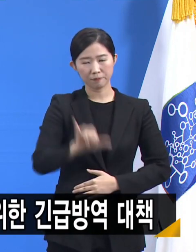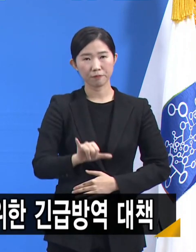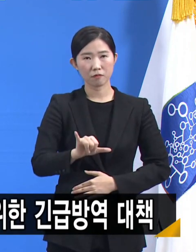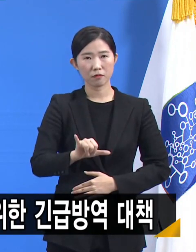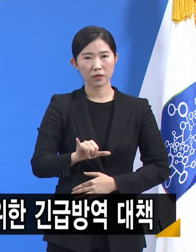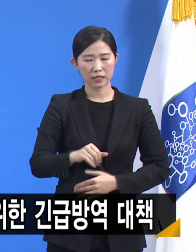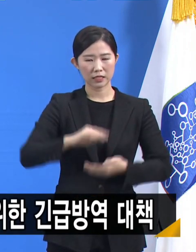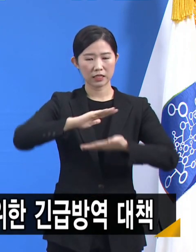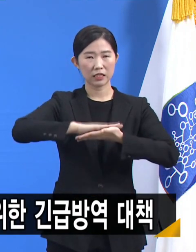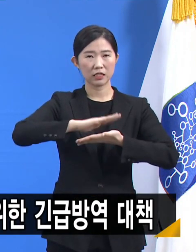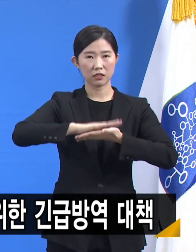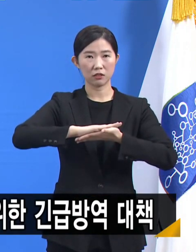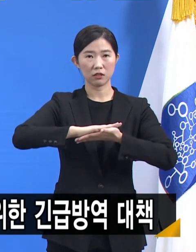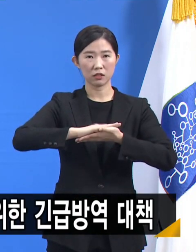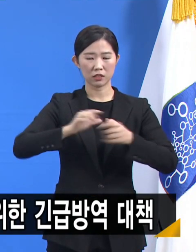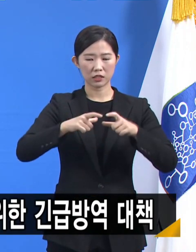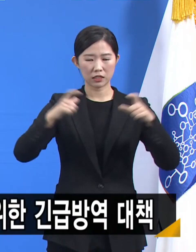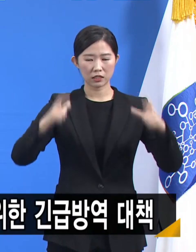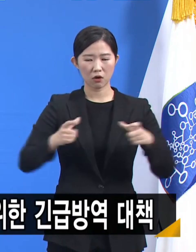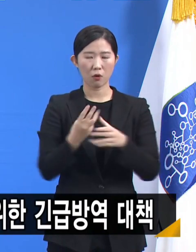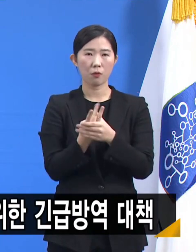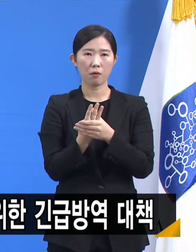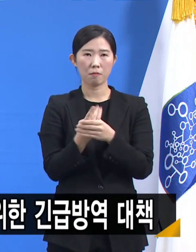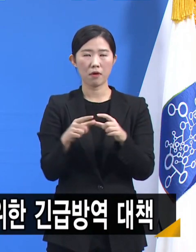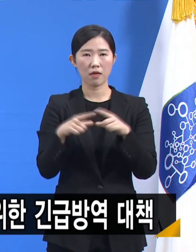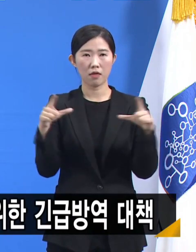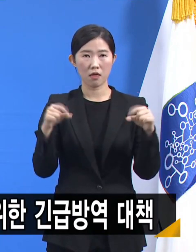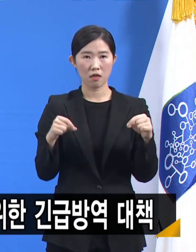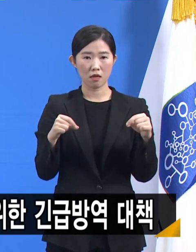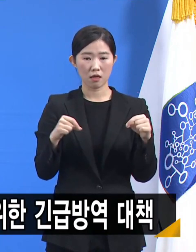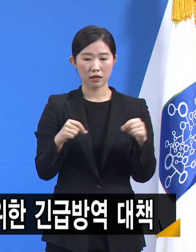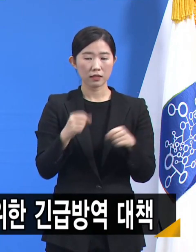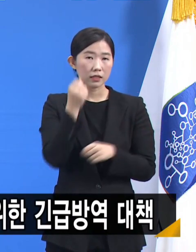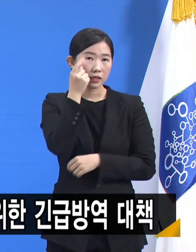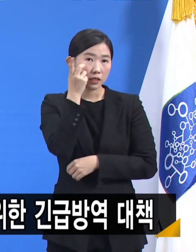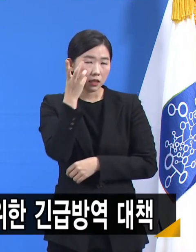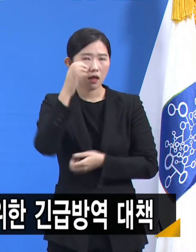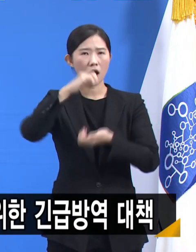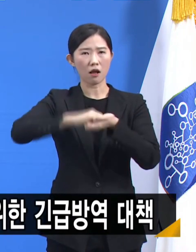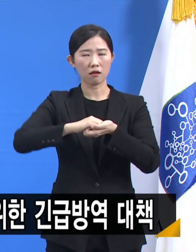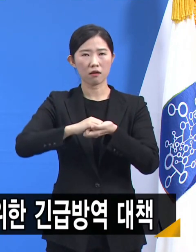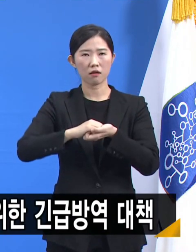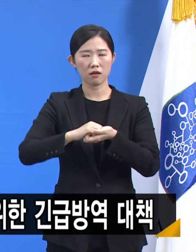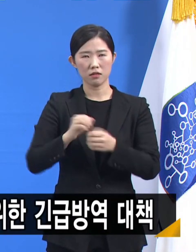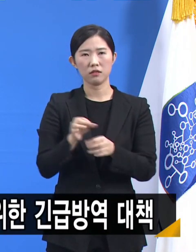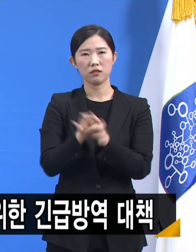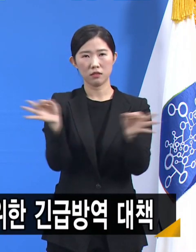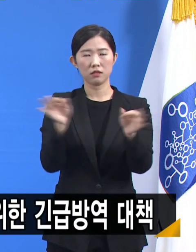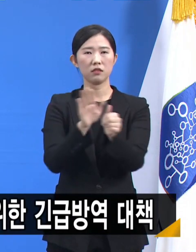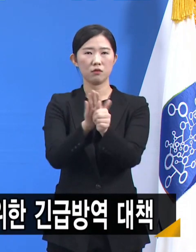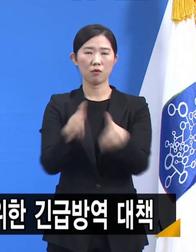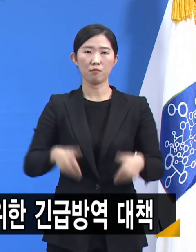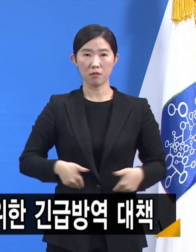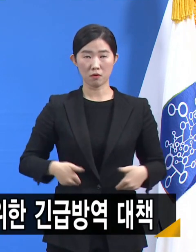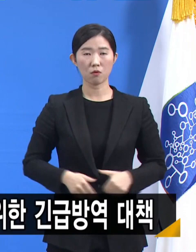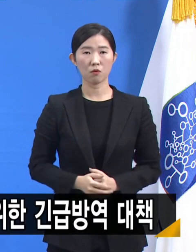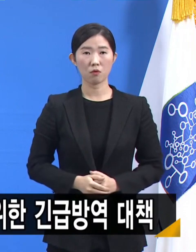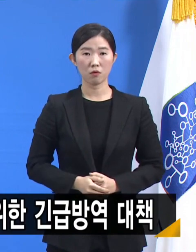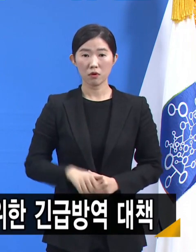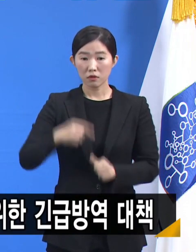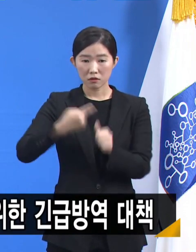되어야 합니다. 현금선별지급보다 소멸성 지역화폐의 보편지급이 경제효과에서